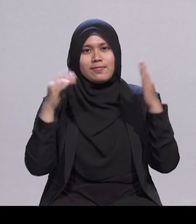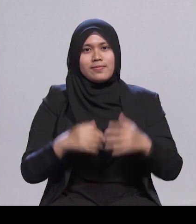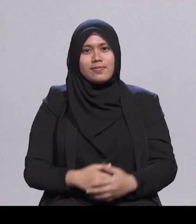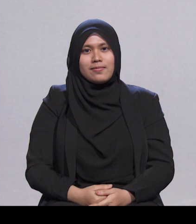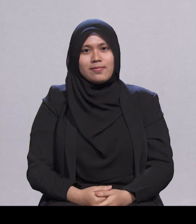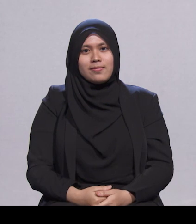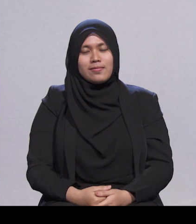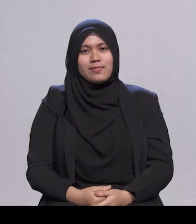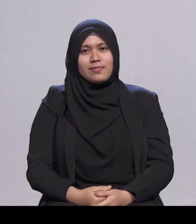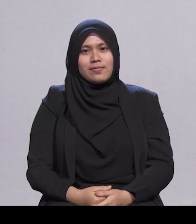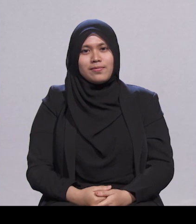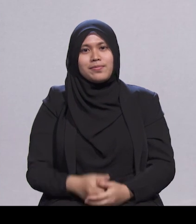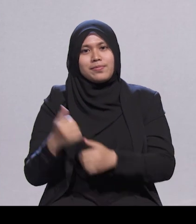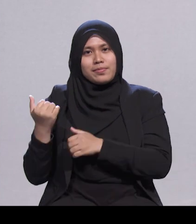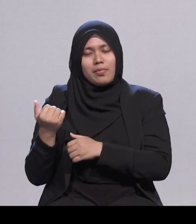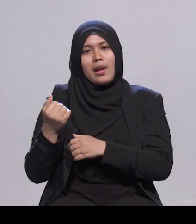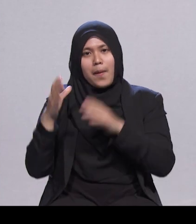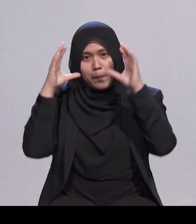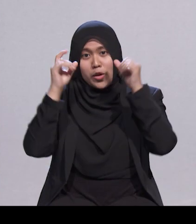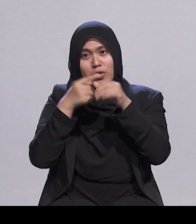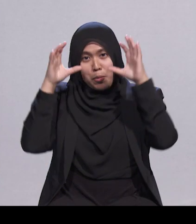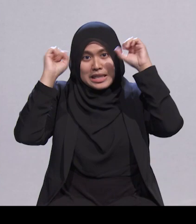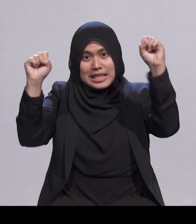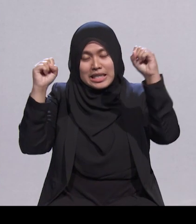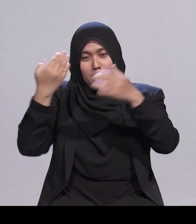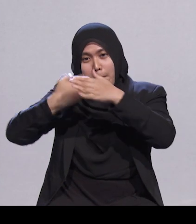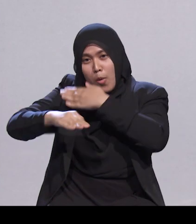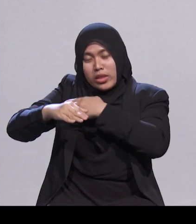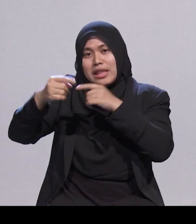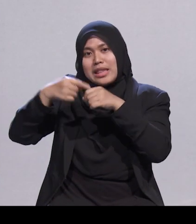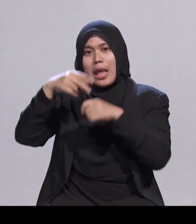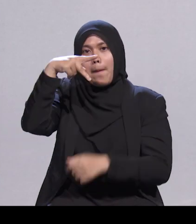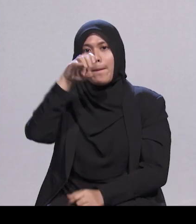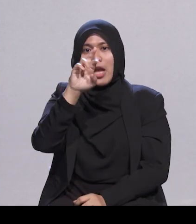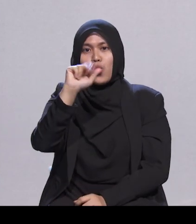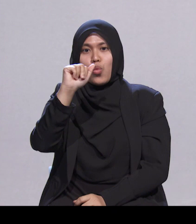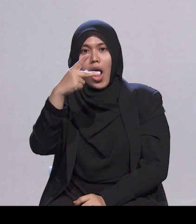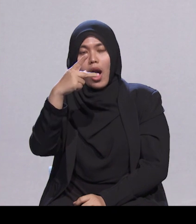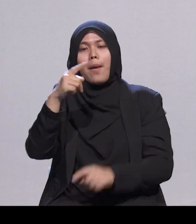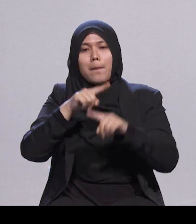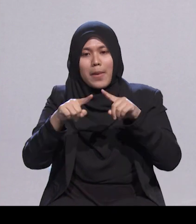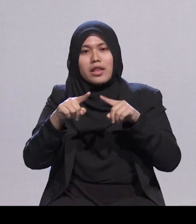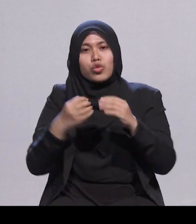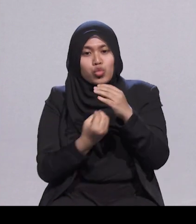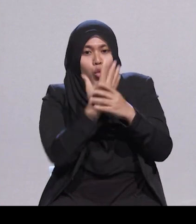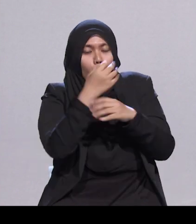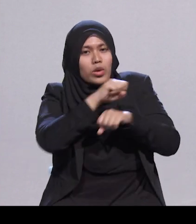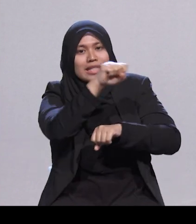Encik Yusof lahir di Perak tetapi membesar di Singapura. Beliau cemerlang di sekolah dan